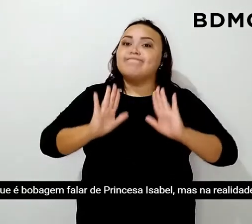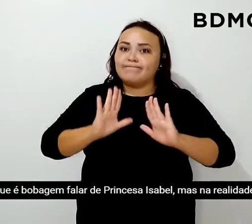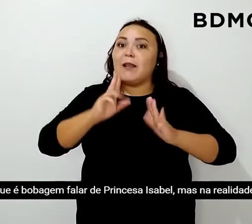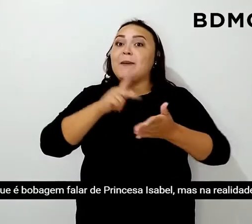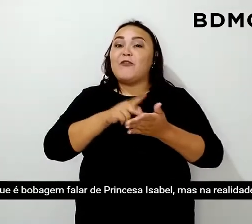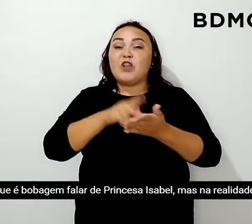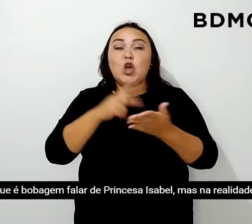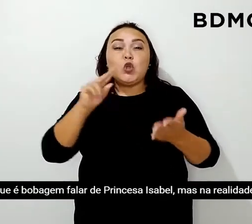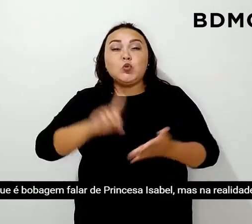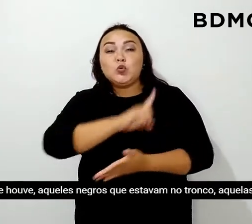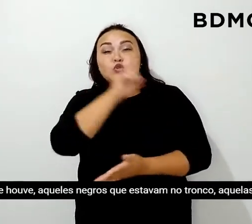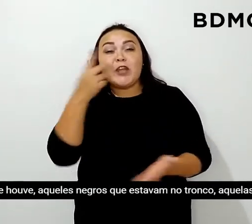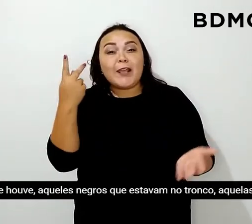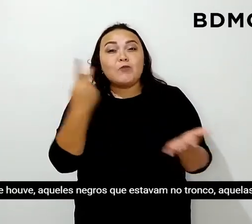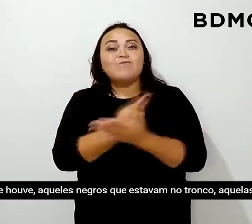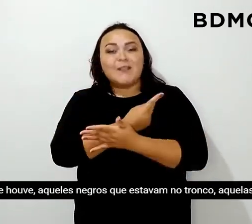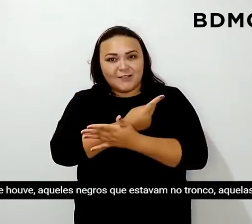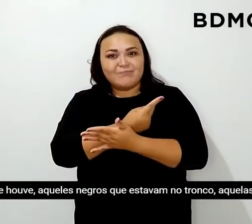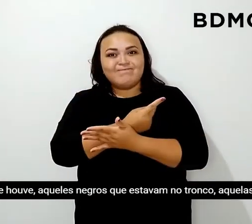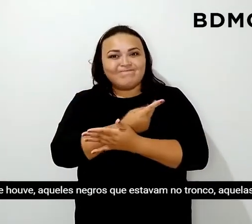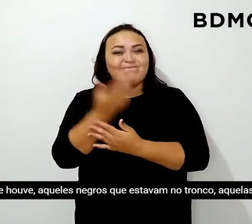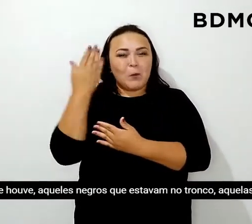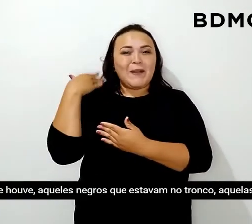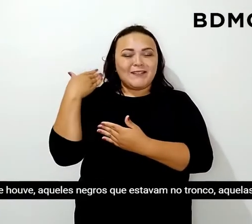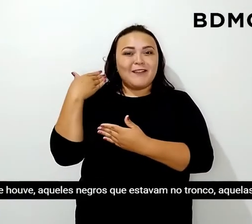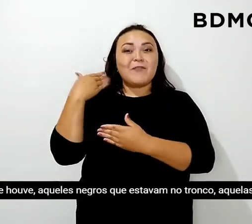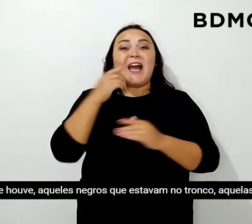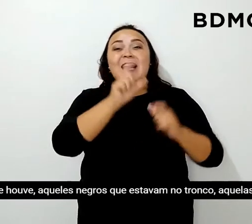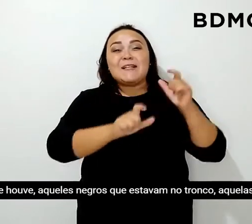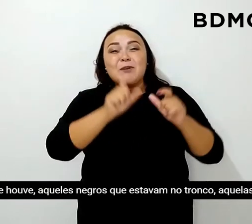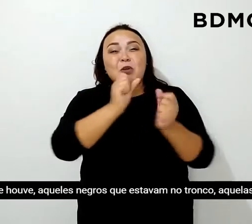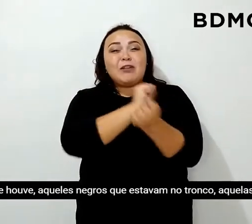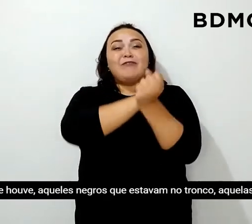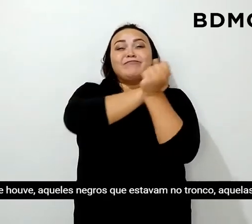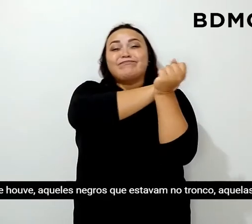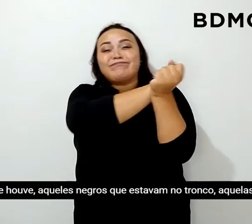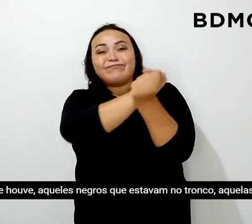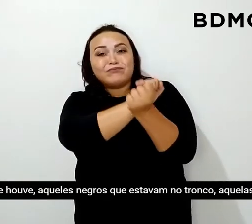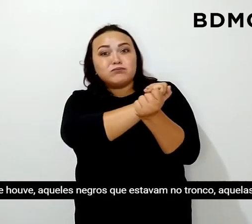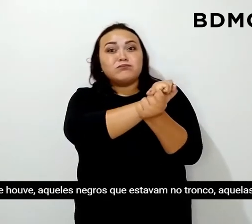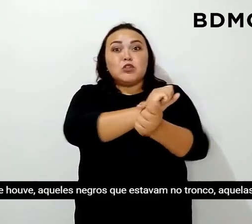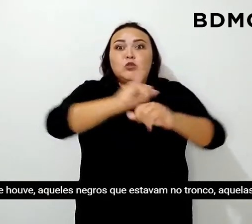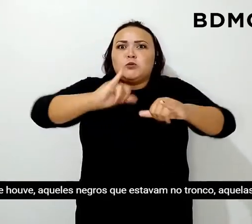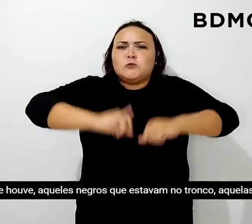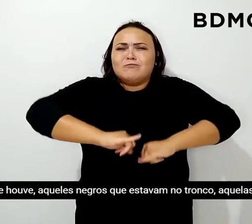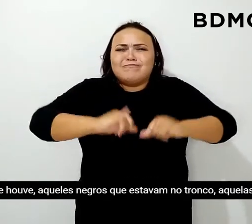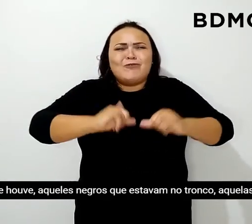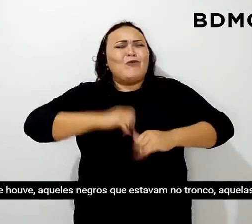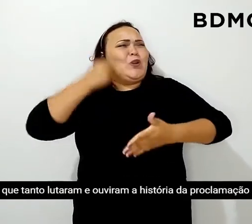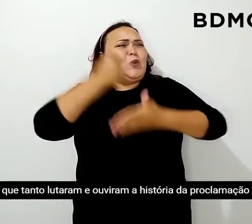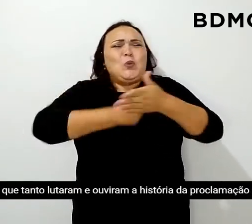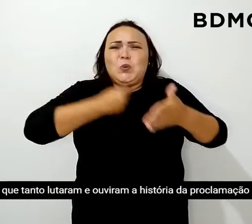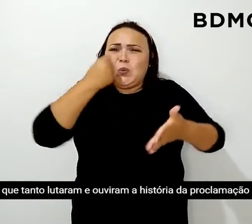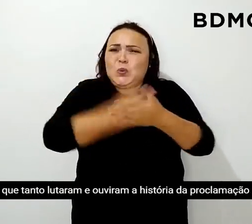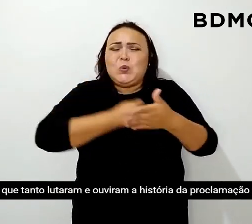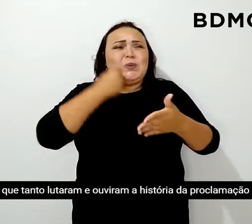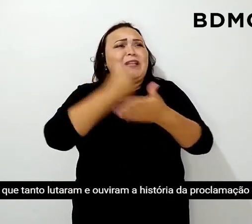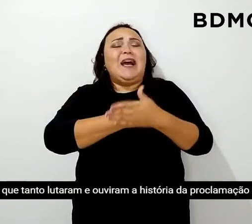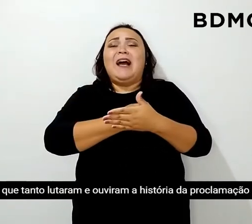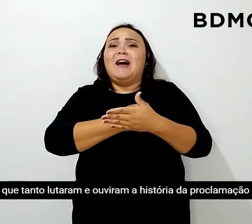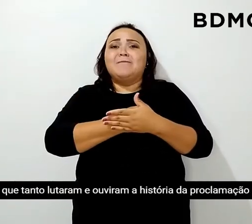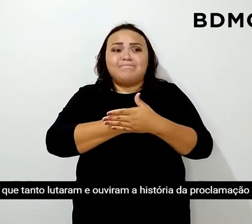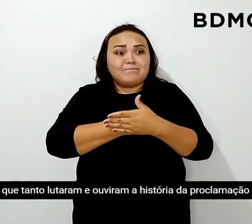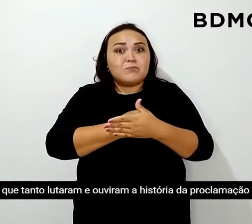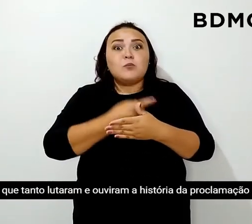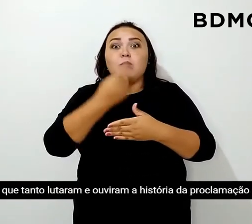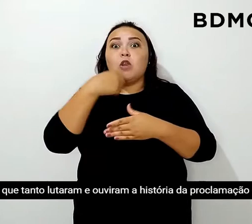realidade, no dia que houve aqueles negros que estavam no tronco, aquelas pessoas que tanto lutaram